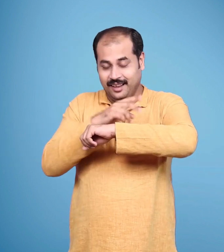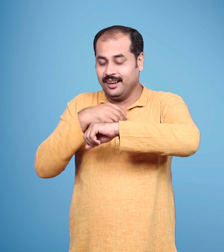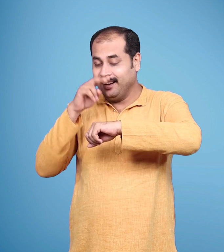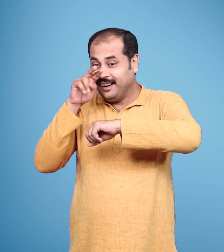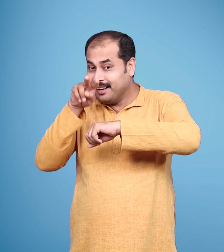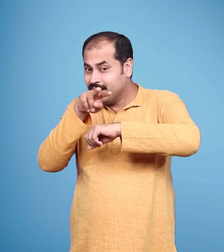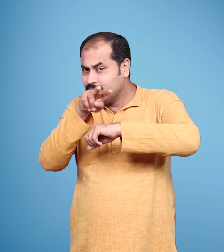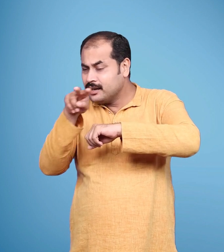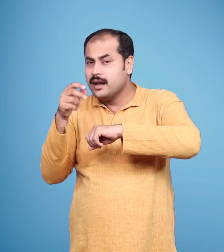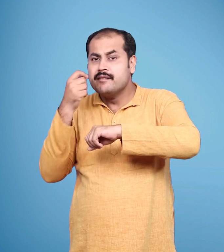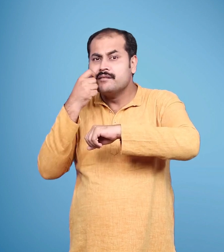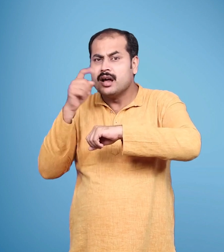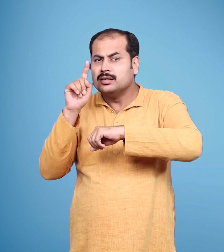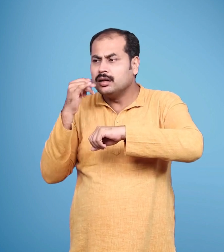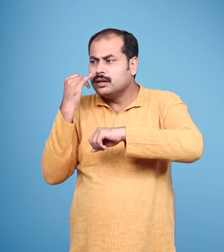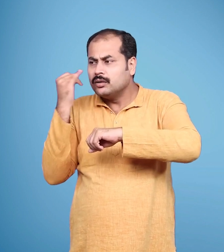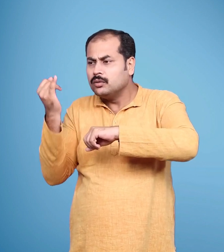परन्तु भरत की आँखे पिता को ढून रही थी